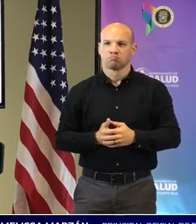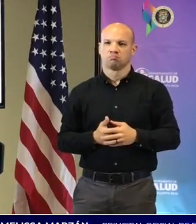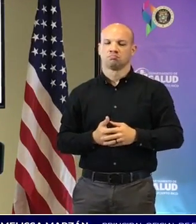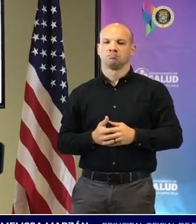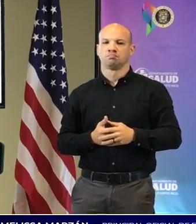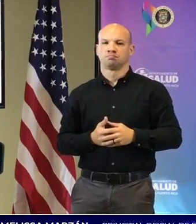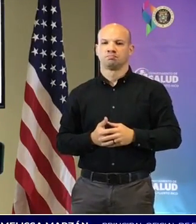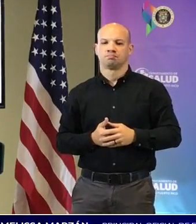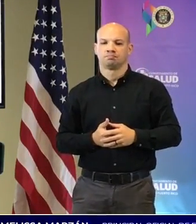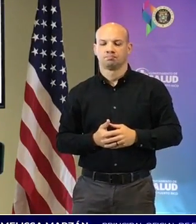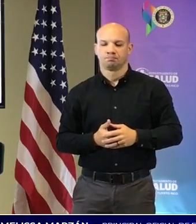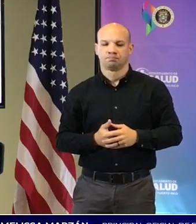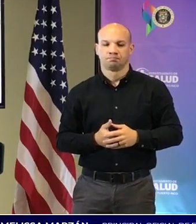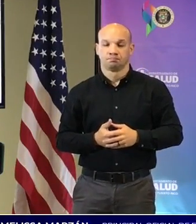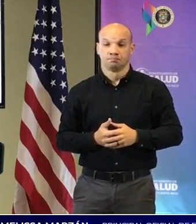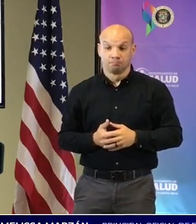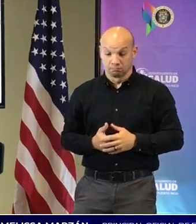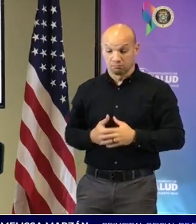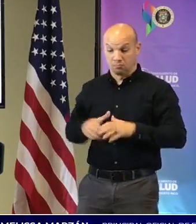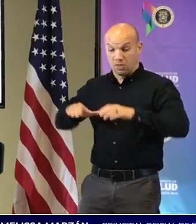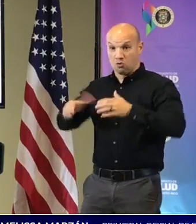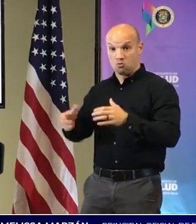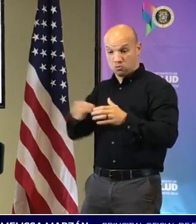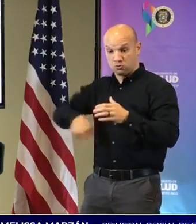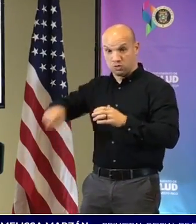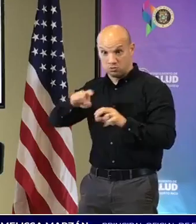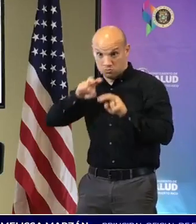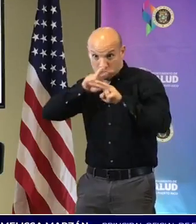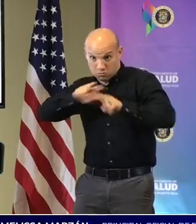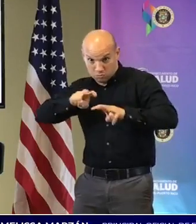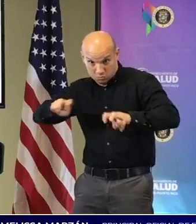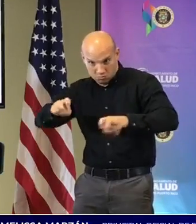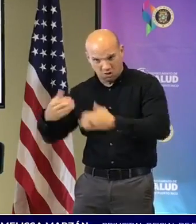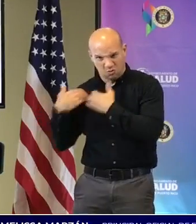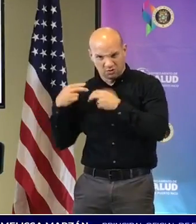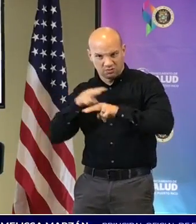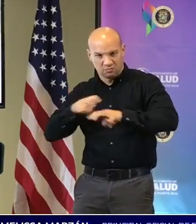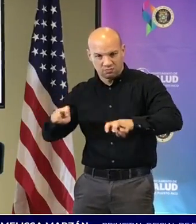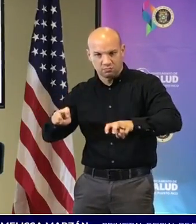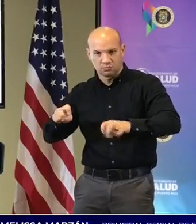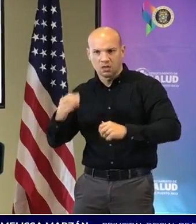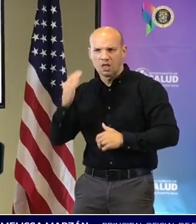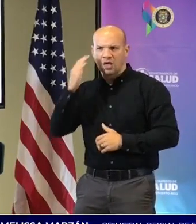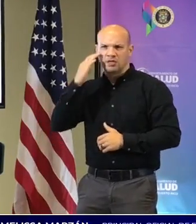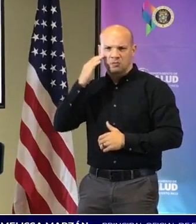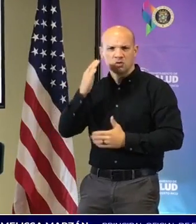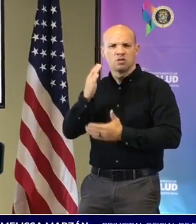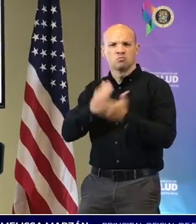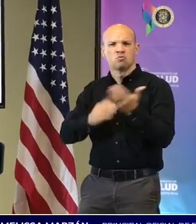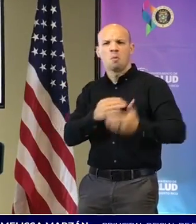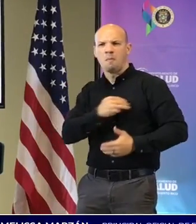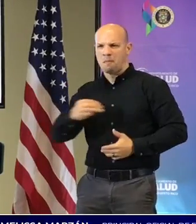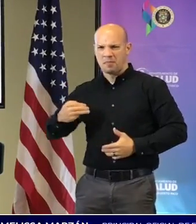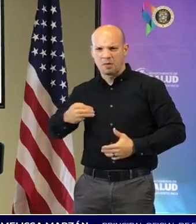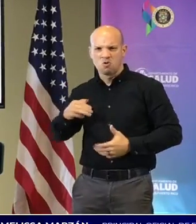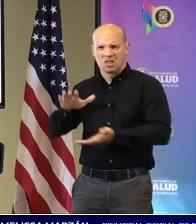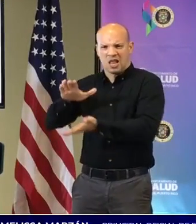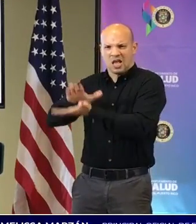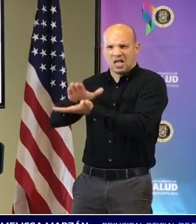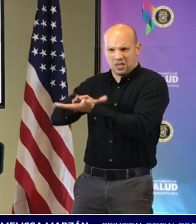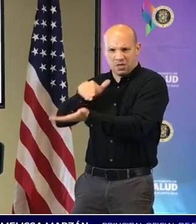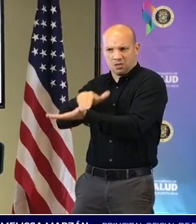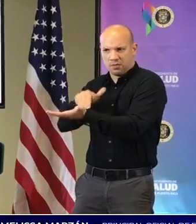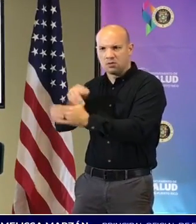del componente de investigación, sabemos que miembros de la academia en Puerto Rico han comenzado a